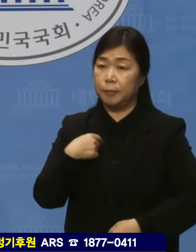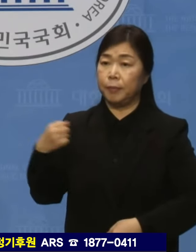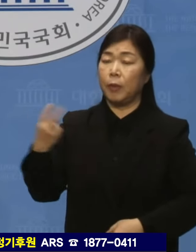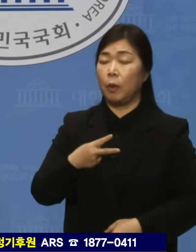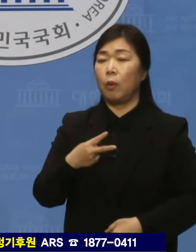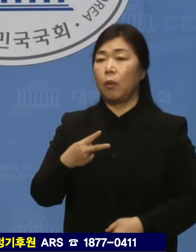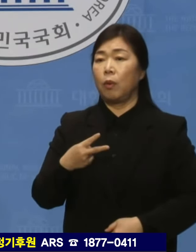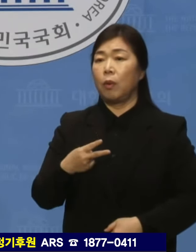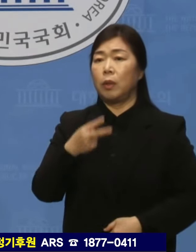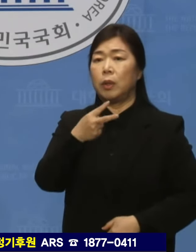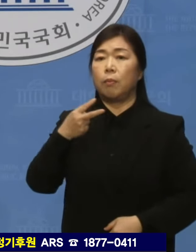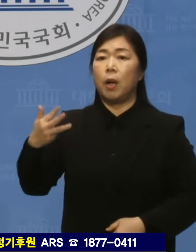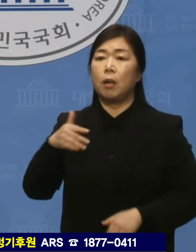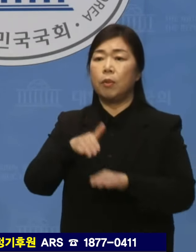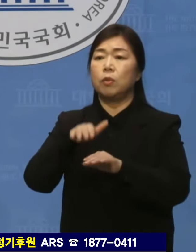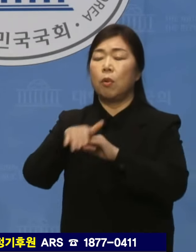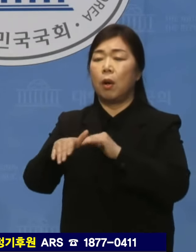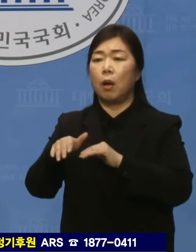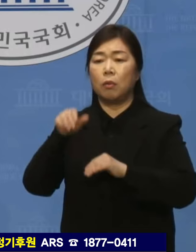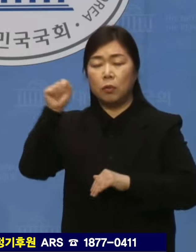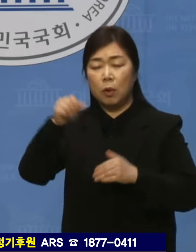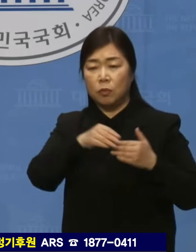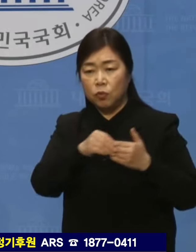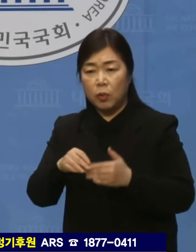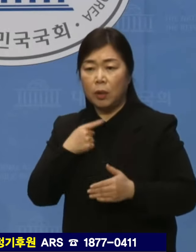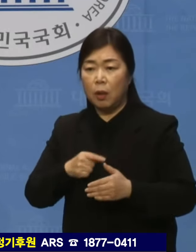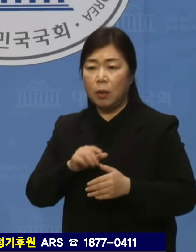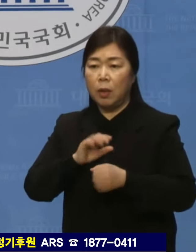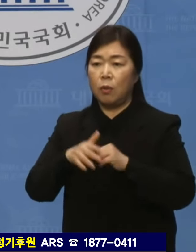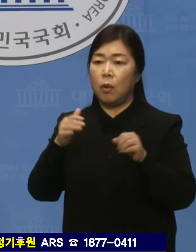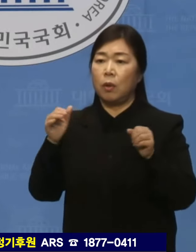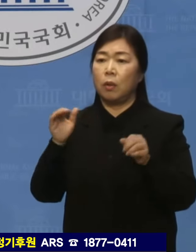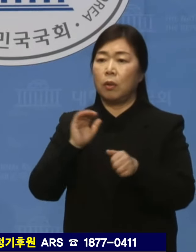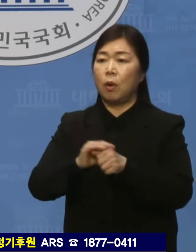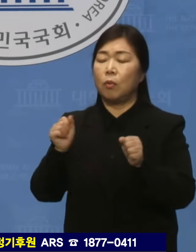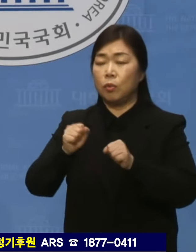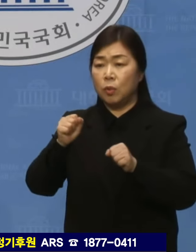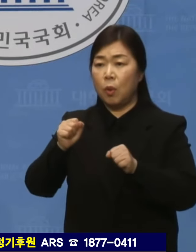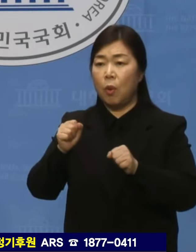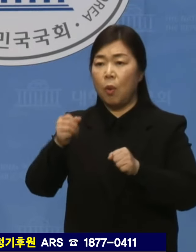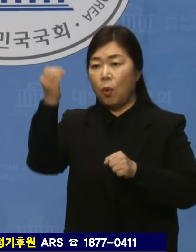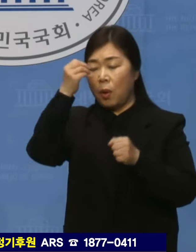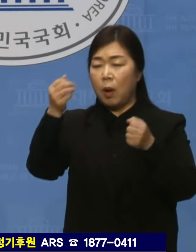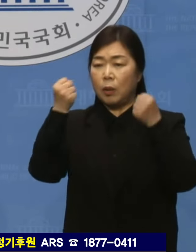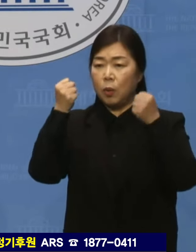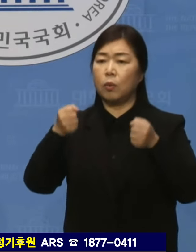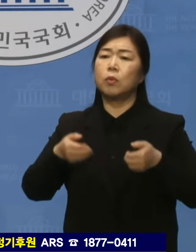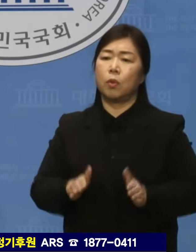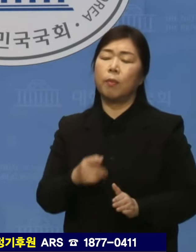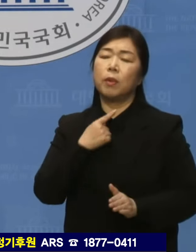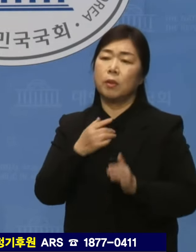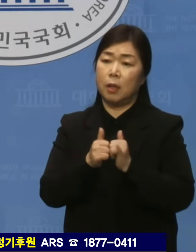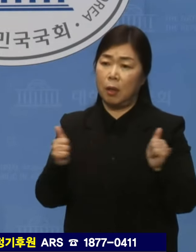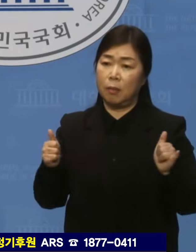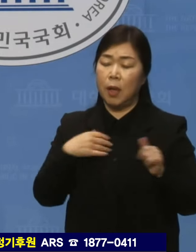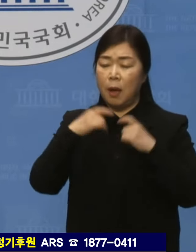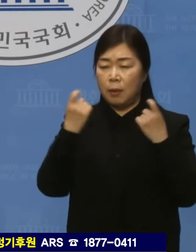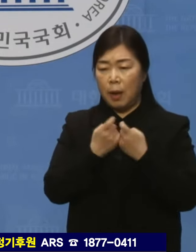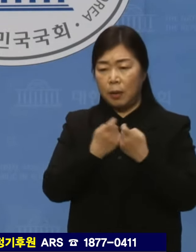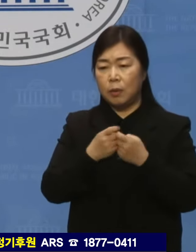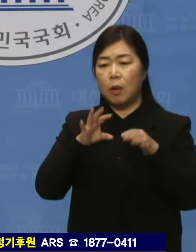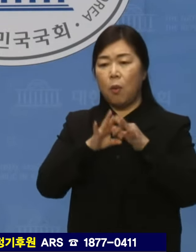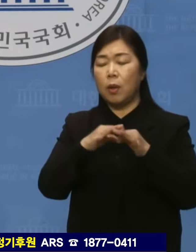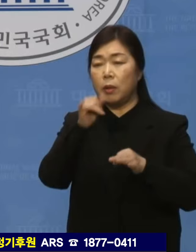또 228 민주화운동의 주도였던 대구의 경북고등학교 출신이기도 합니다. 이렇게 제가 개인적으로 다 관련이 있는